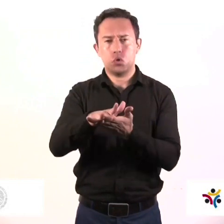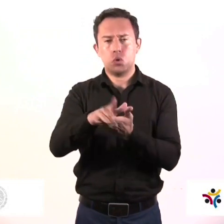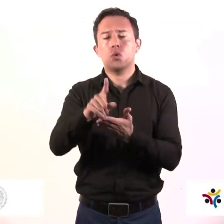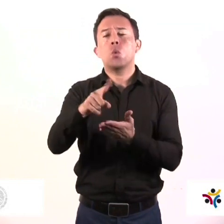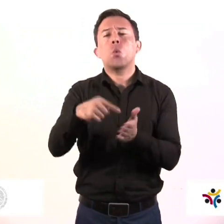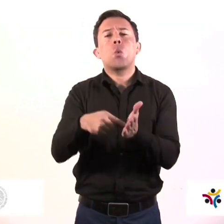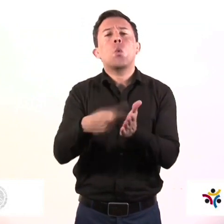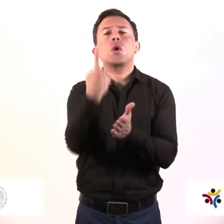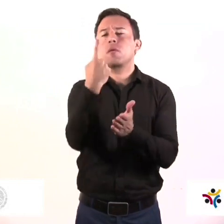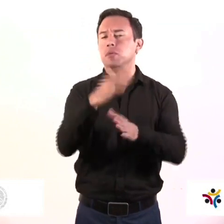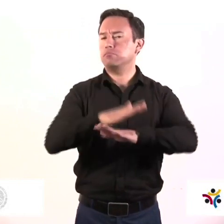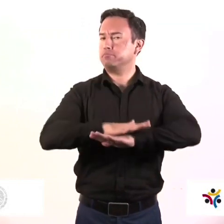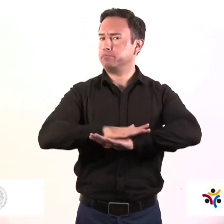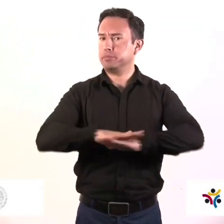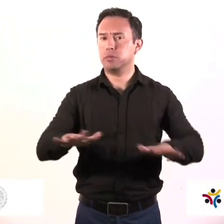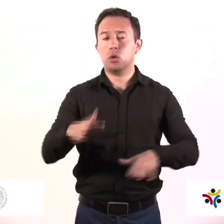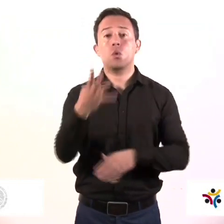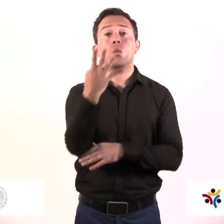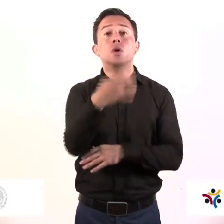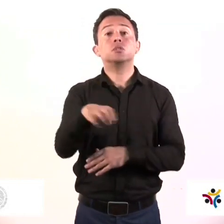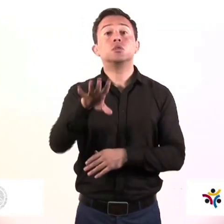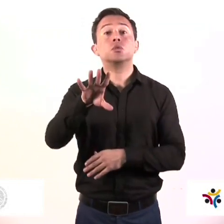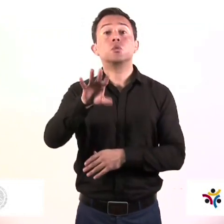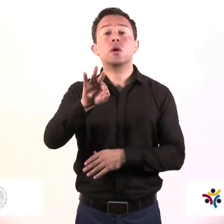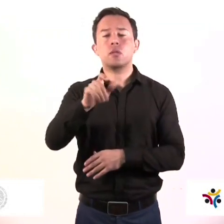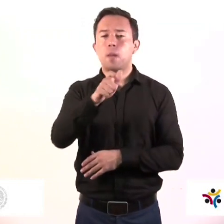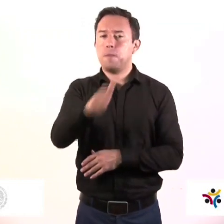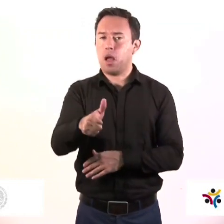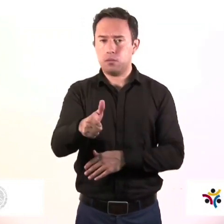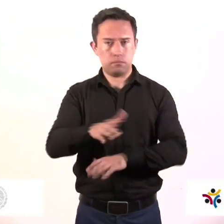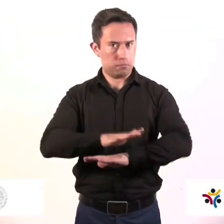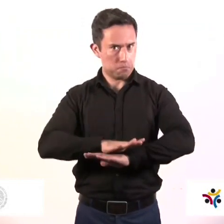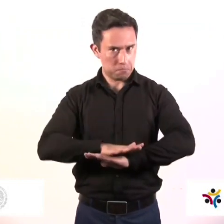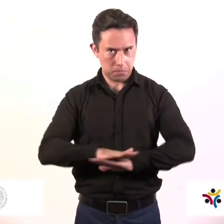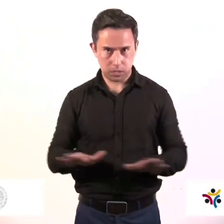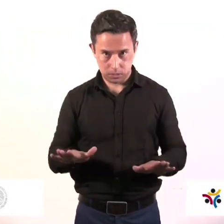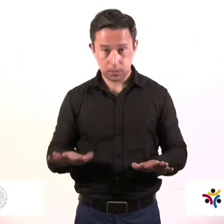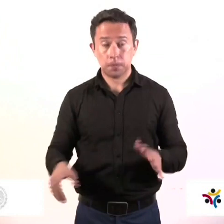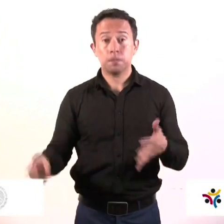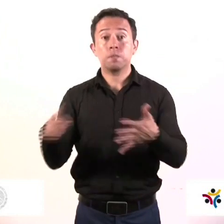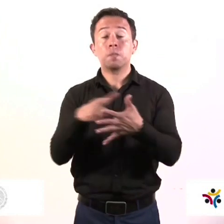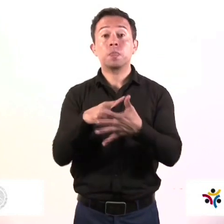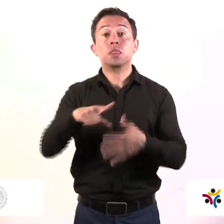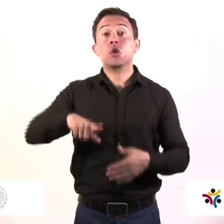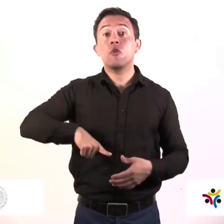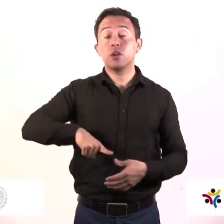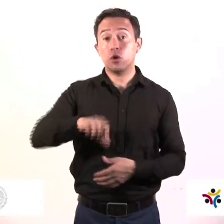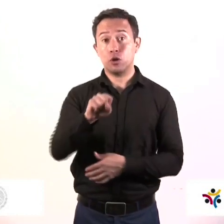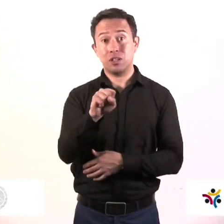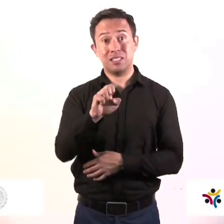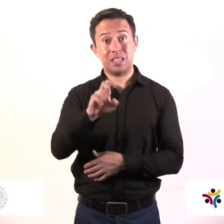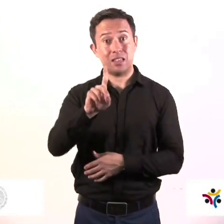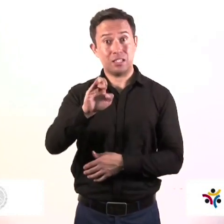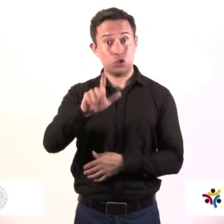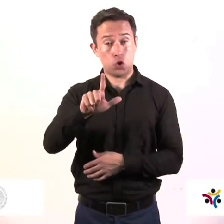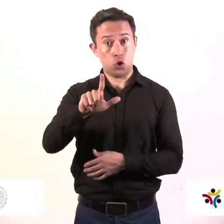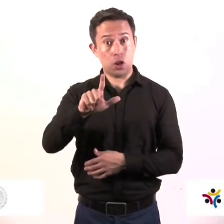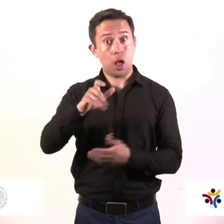¿Qué se necesita para recibir el apoyo? Que el programa seleccione la localidad donde se vive como lugar en situación de pobreza y